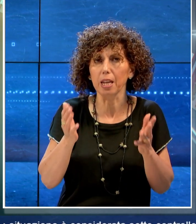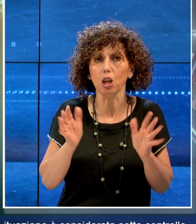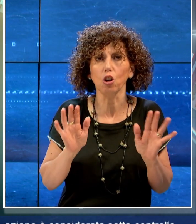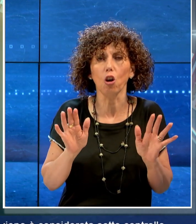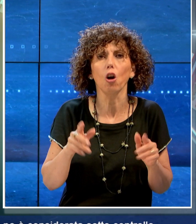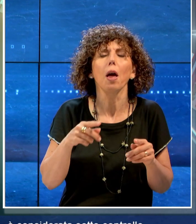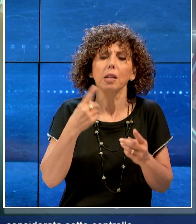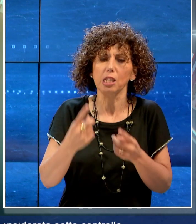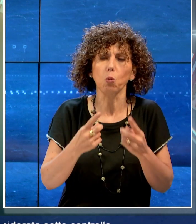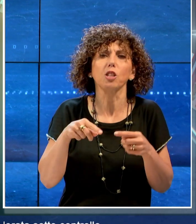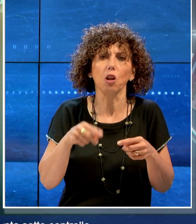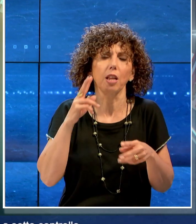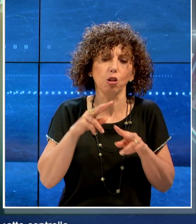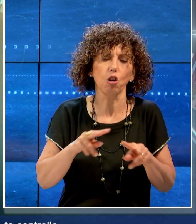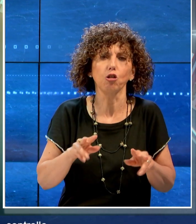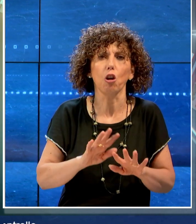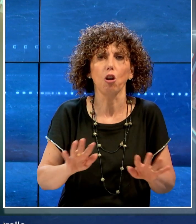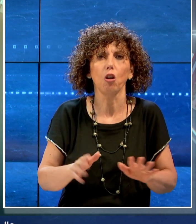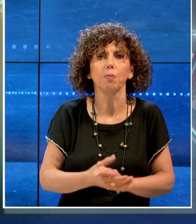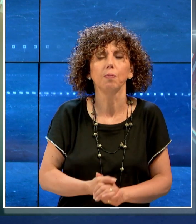considerata sotto controllo.